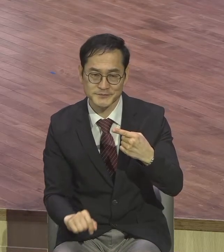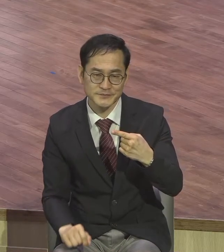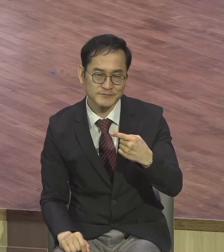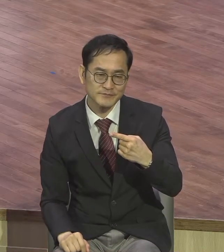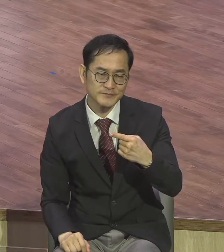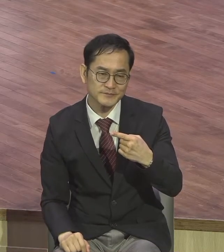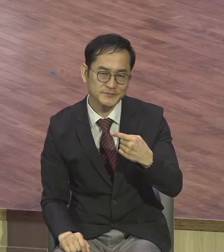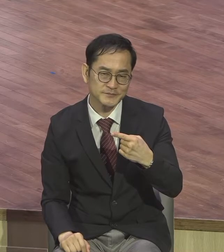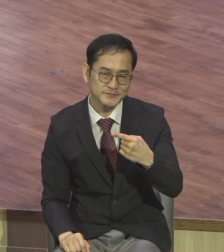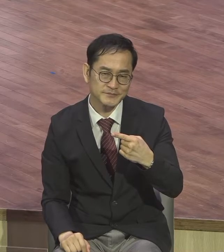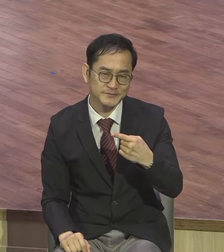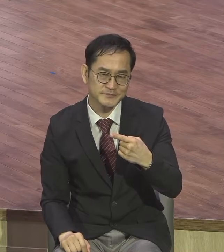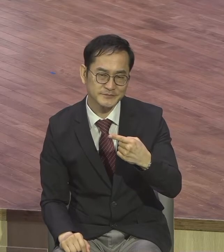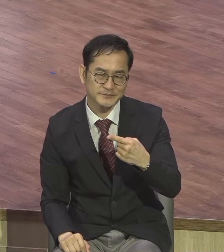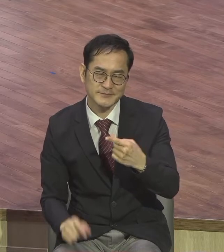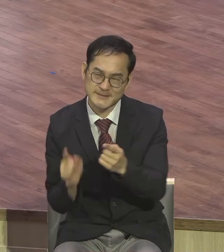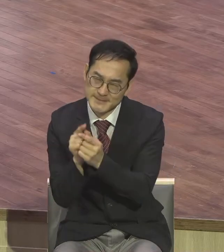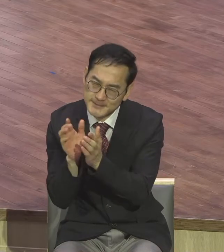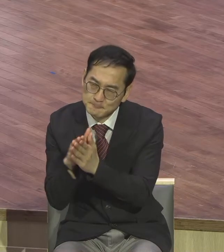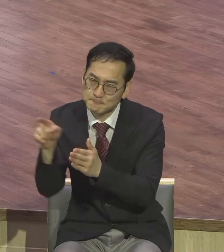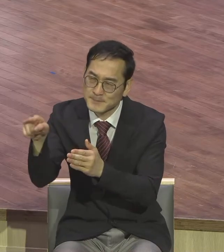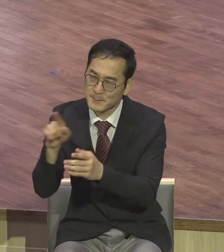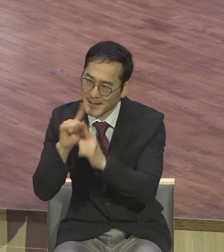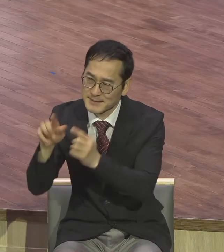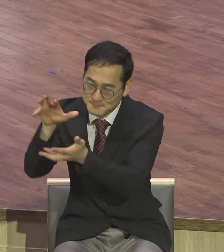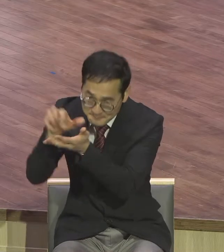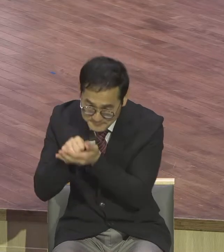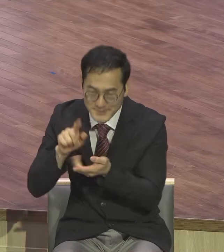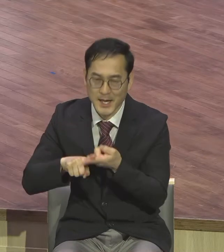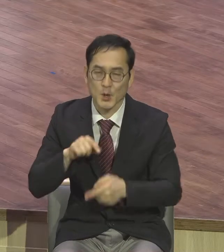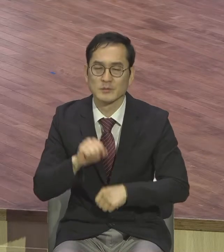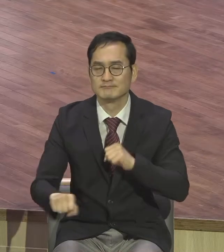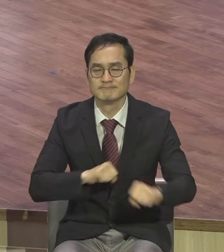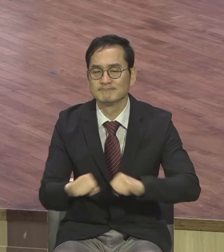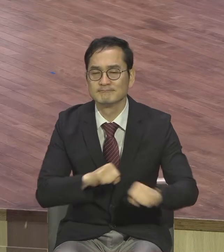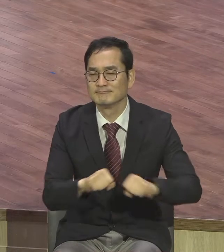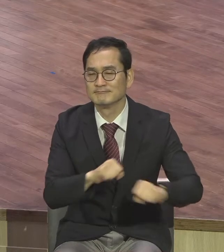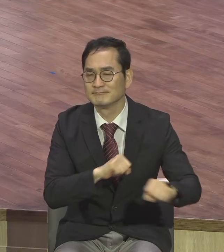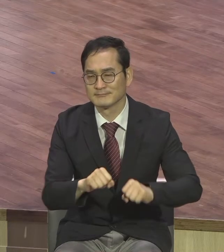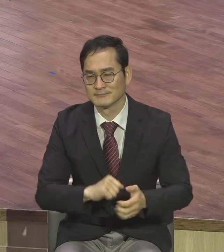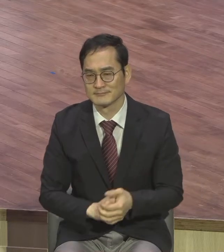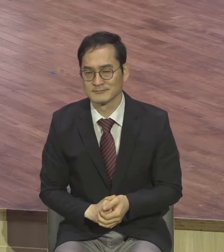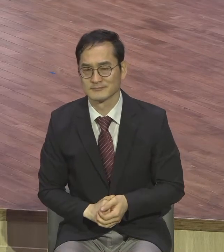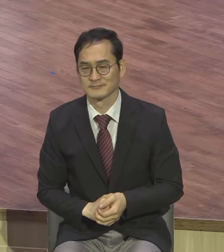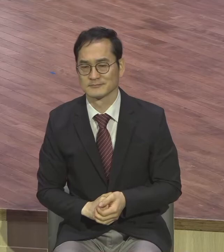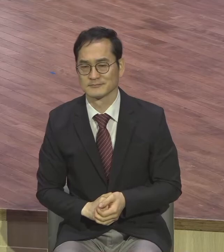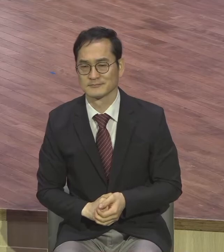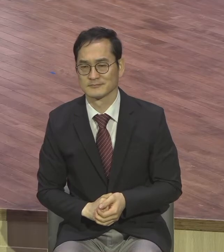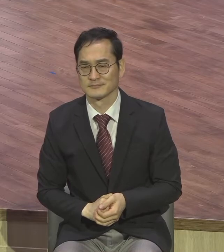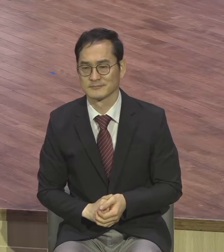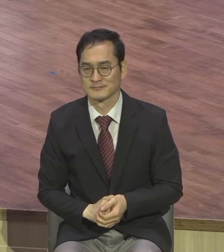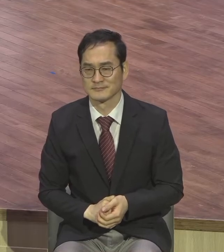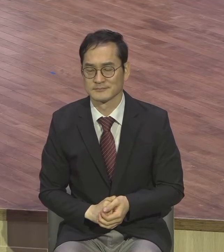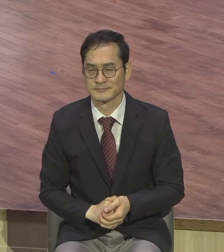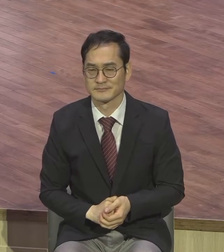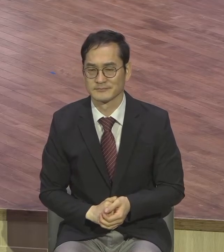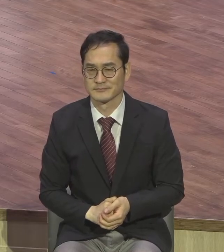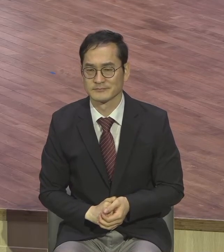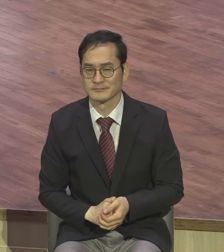어플리케이션입니다. 적용입니다. 적용. 말씀을 들었으면 삶 속에 적용하는 거. 교회를 오래